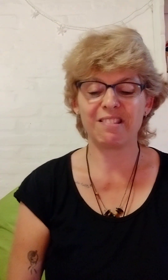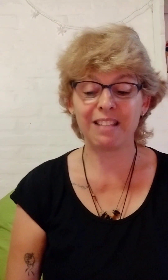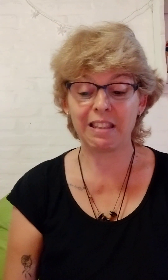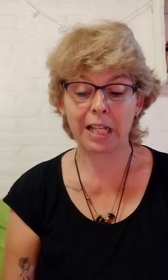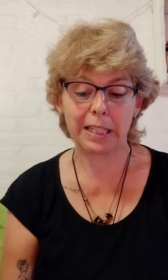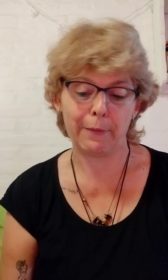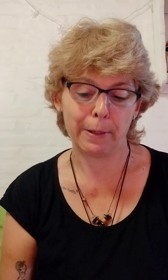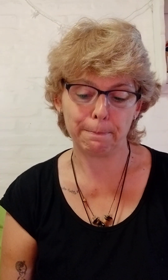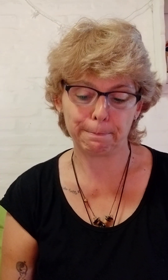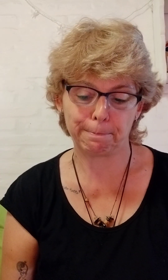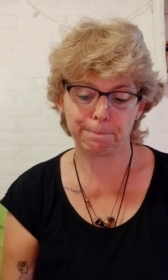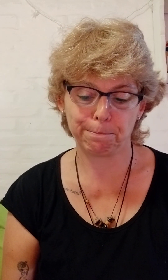es detective.